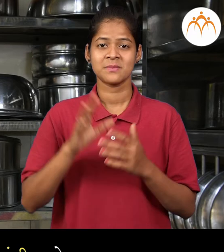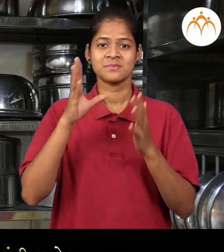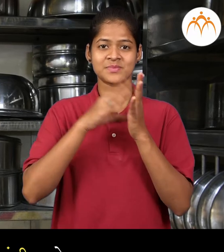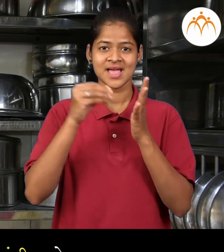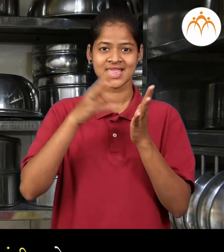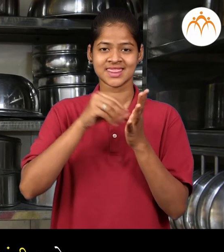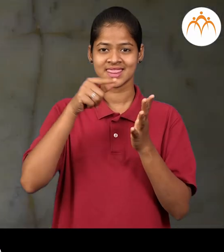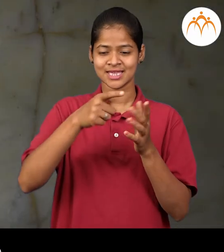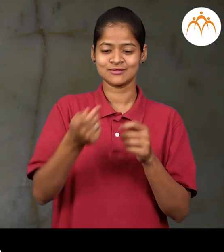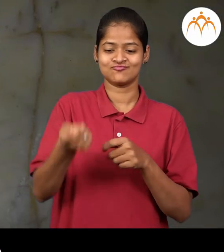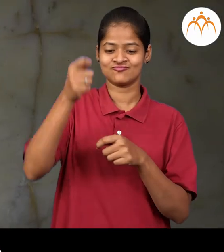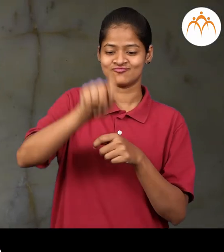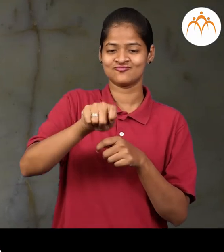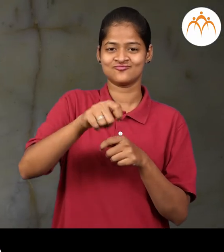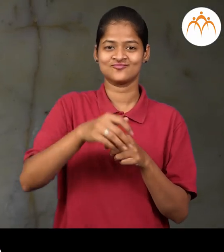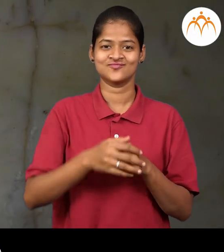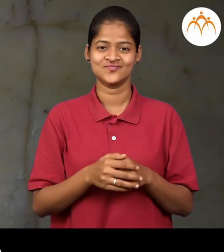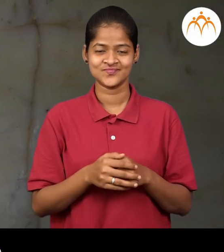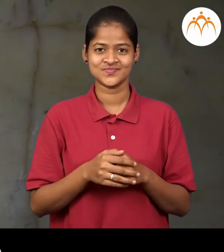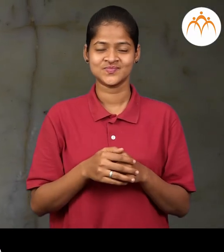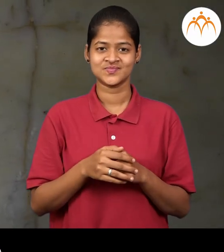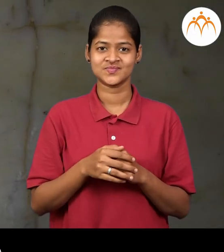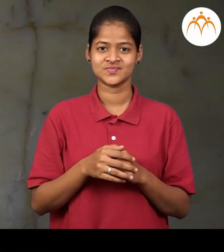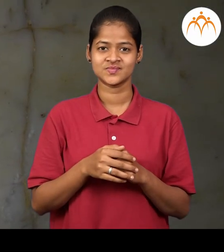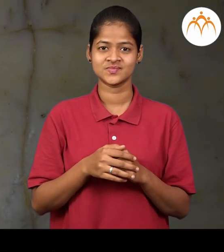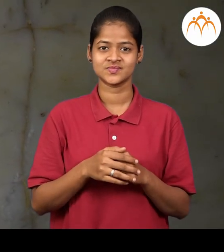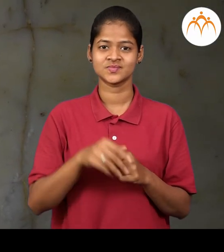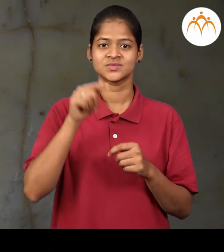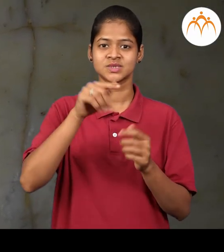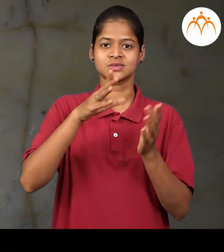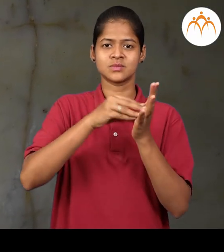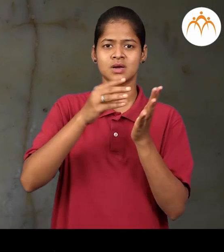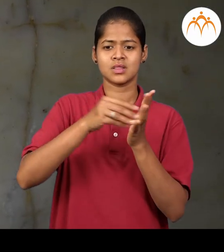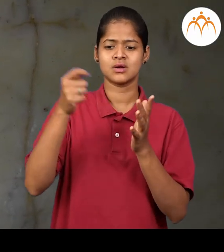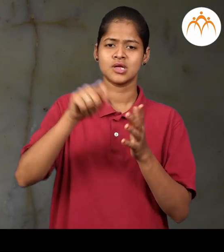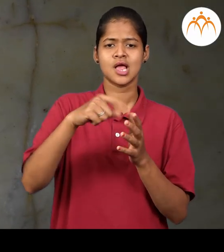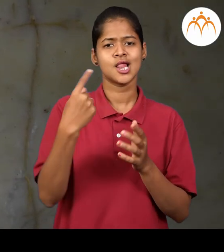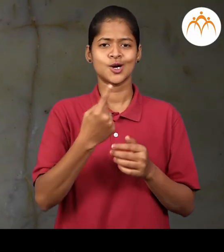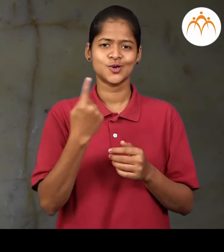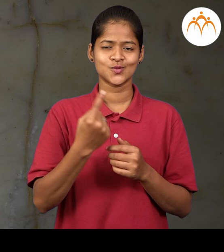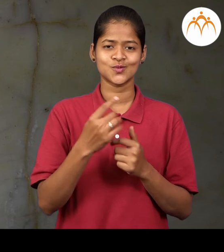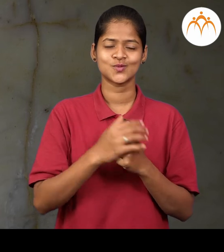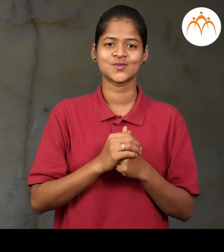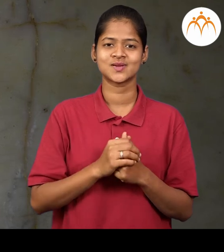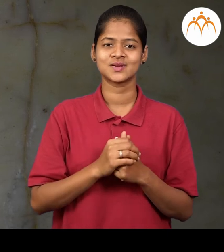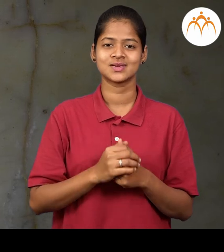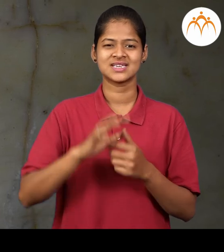भातवाढी भातवाढीने भातवाढतात